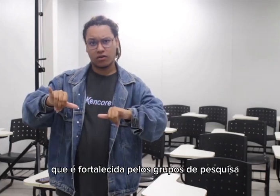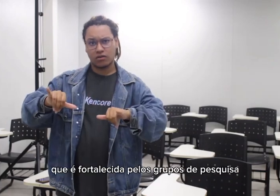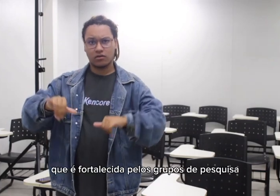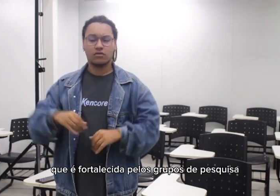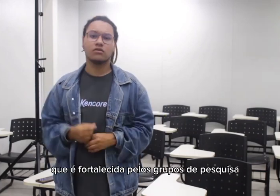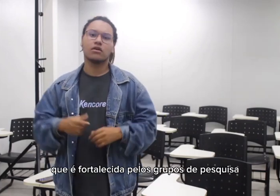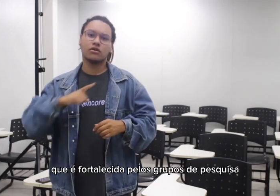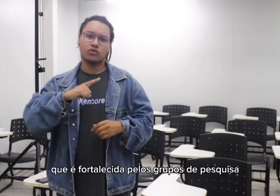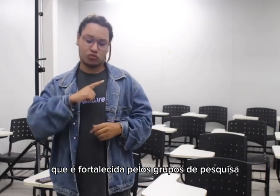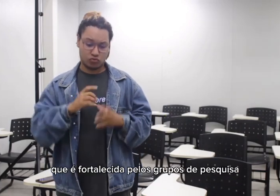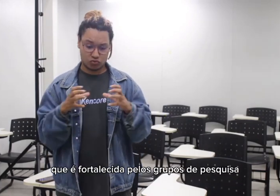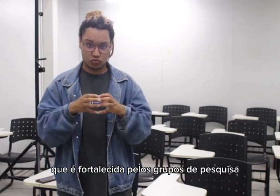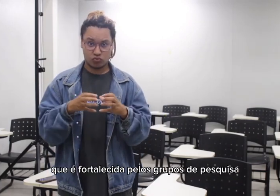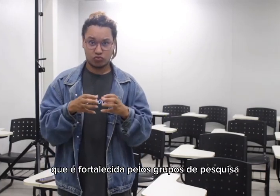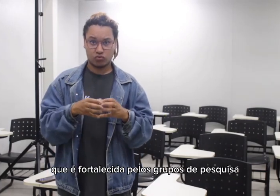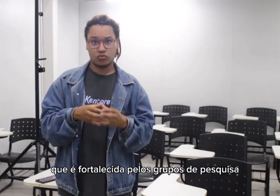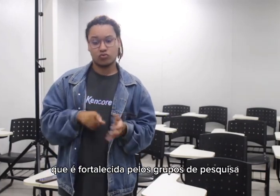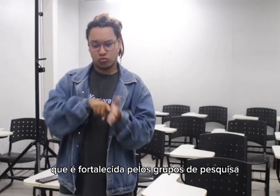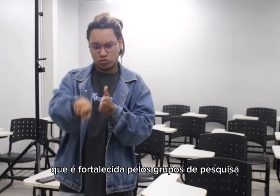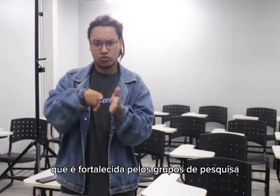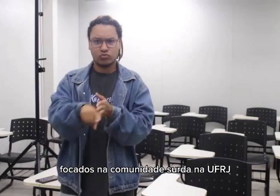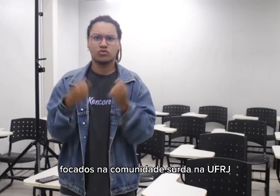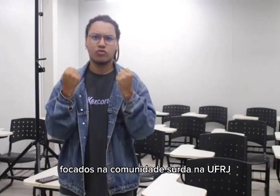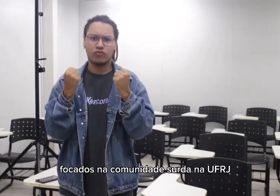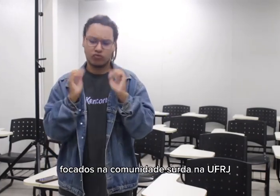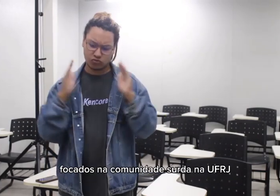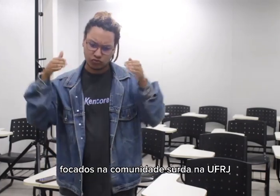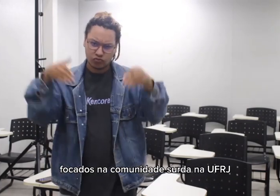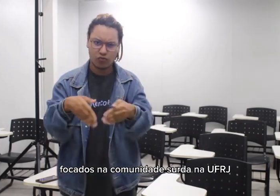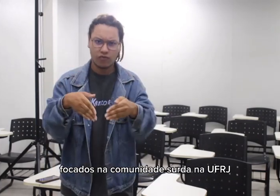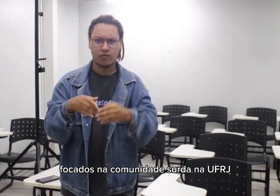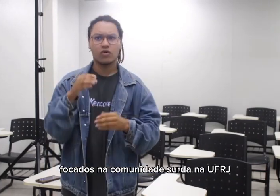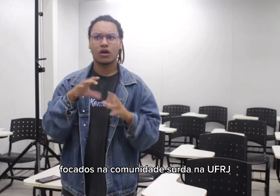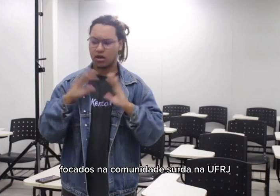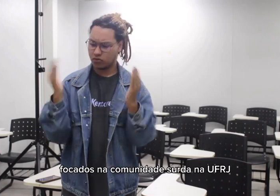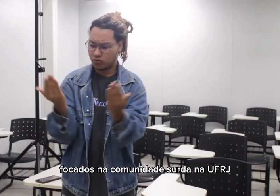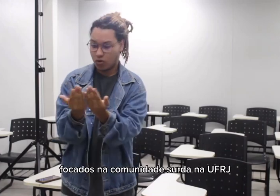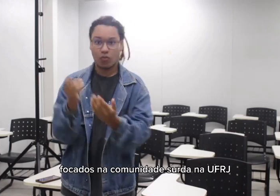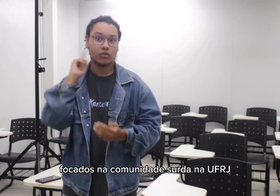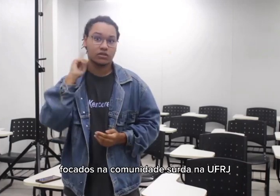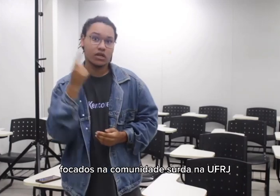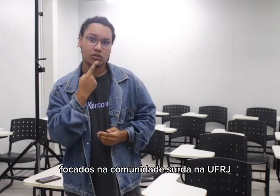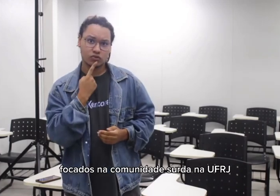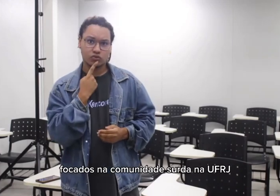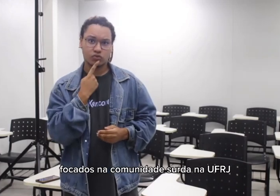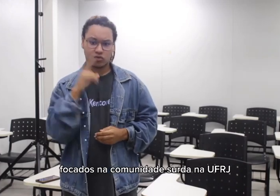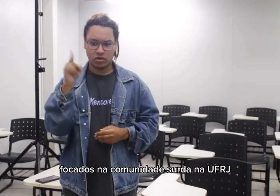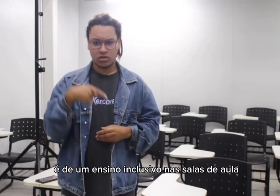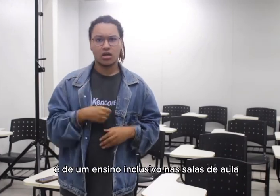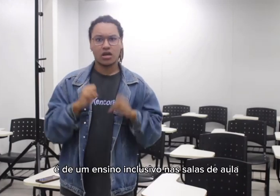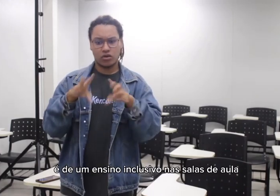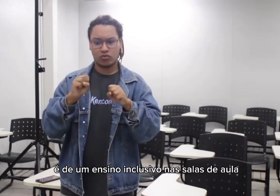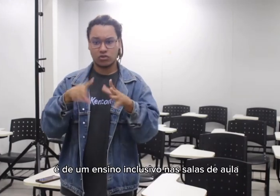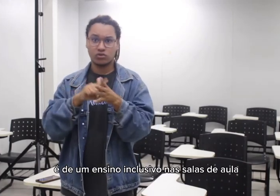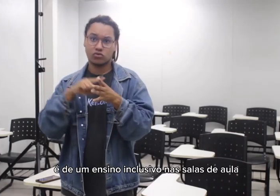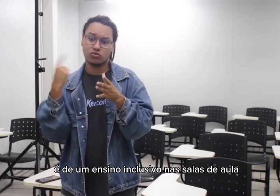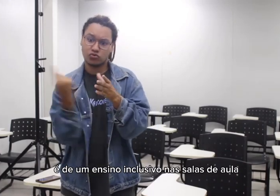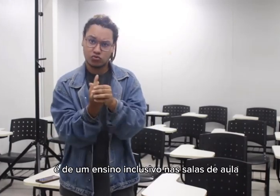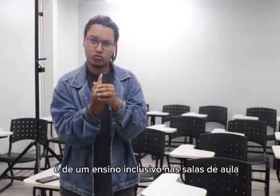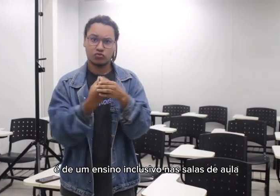Uma das campanhas que é fortalecida pelos grupos de pesquisa focados na comunidade surda na UFRJ é a de